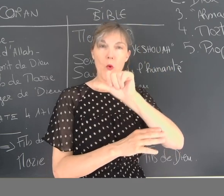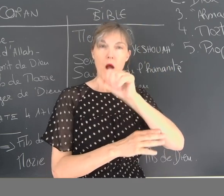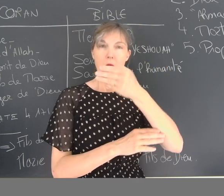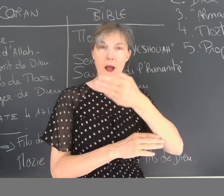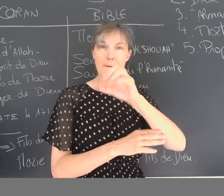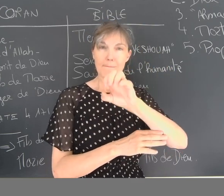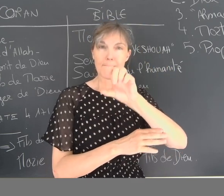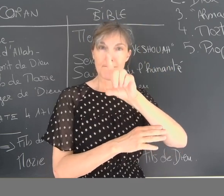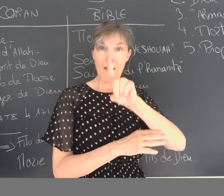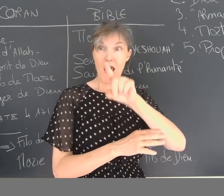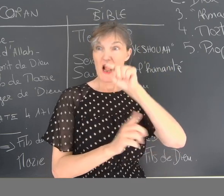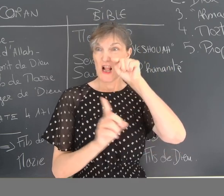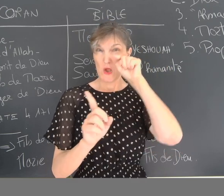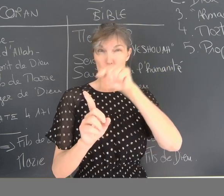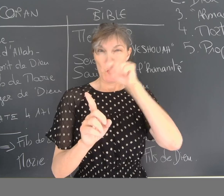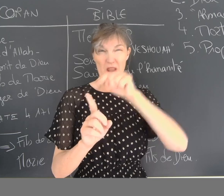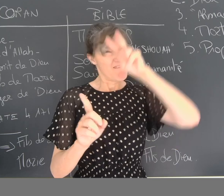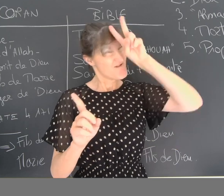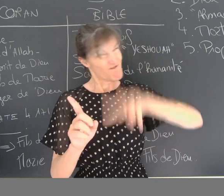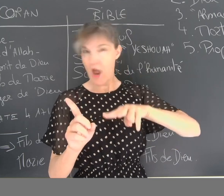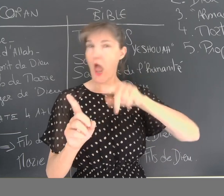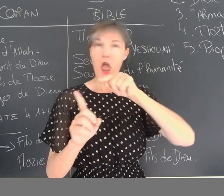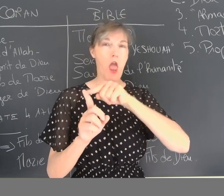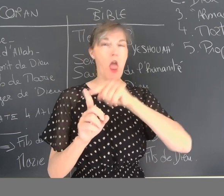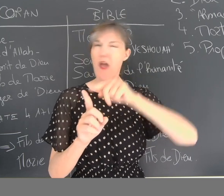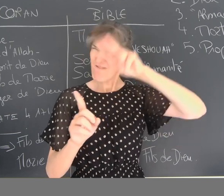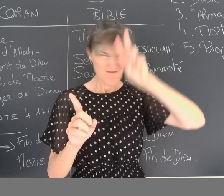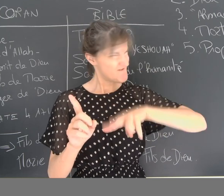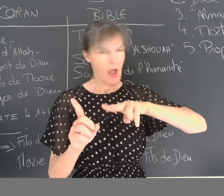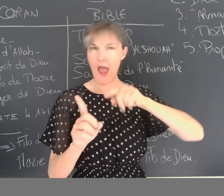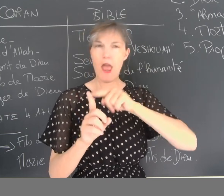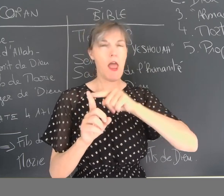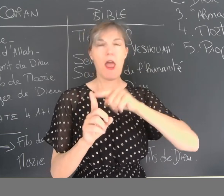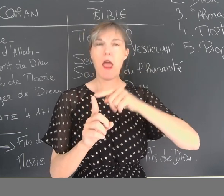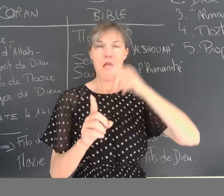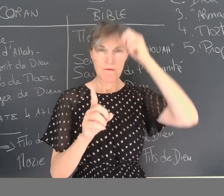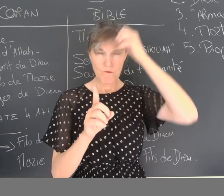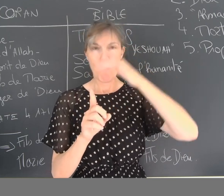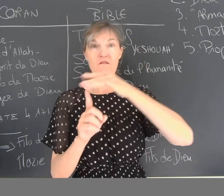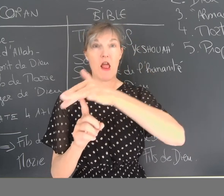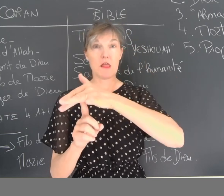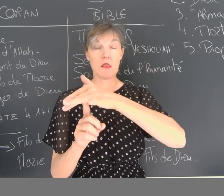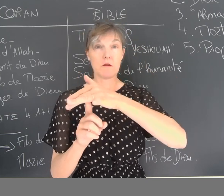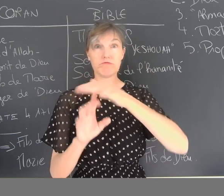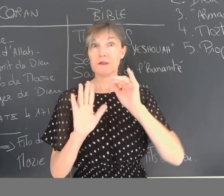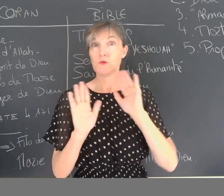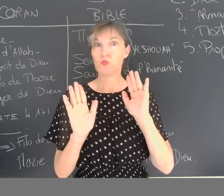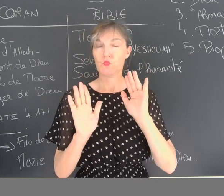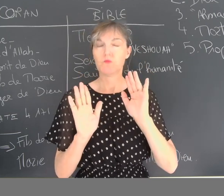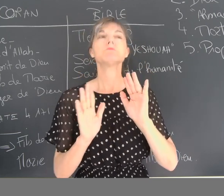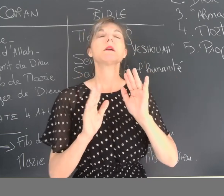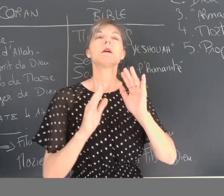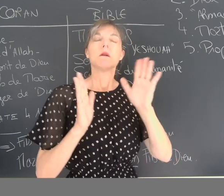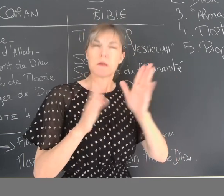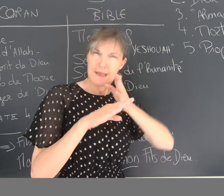Le prophète Mohamed, c'est lui le vrai prophète. » Et c'est tout.